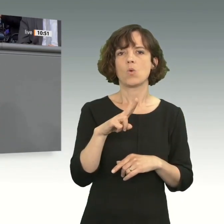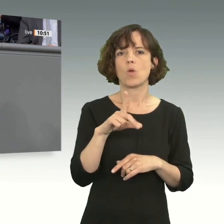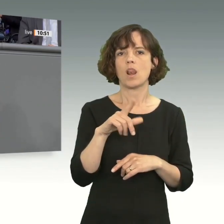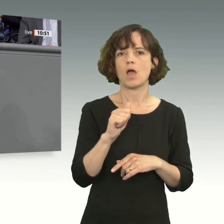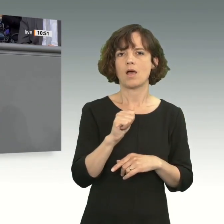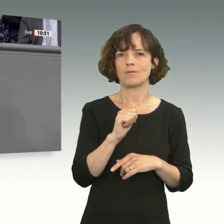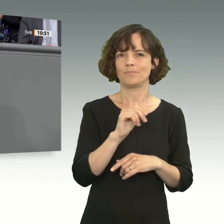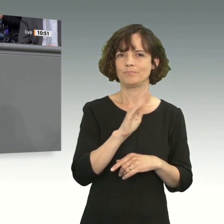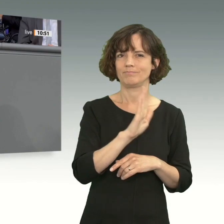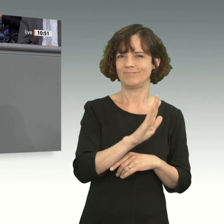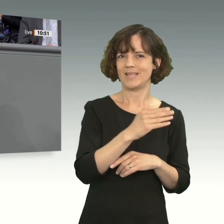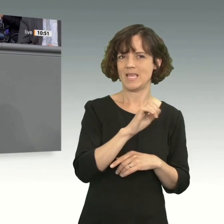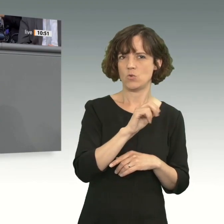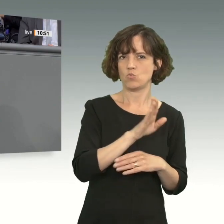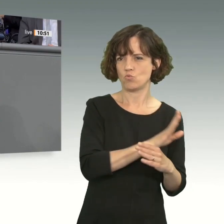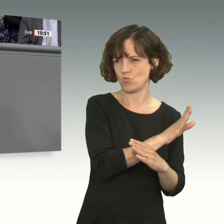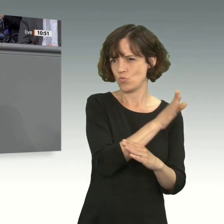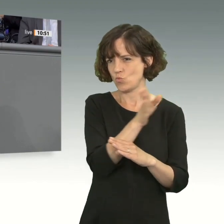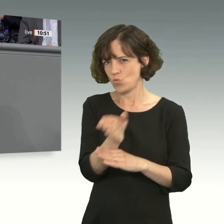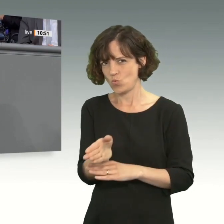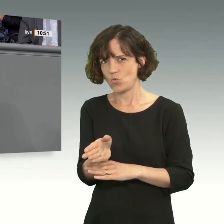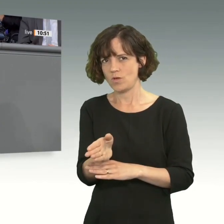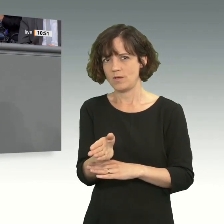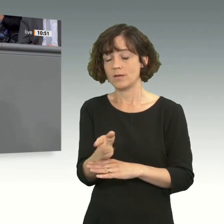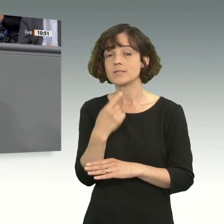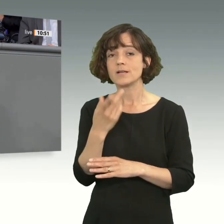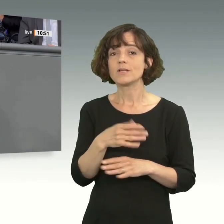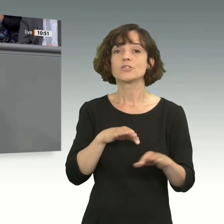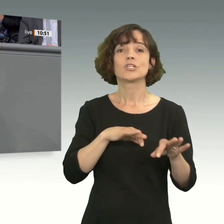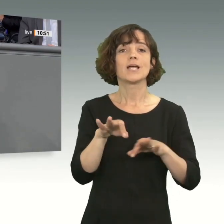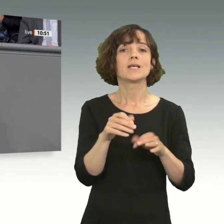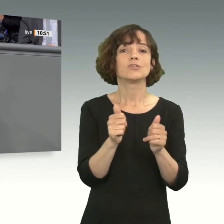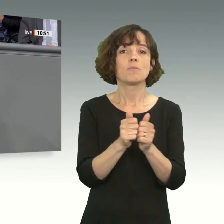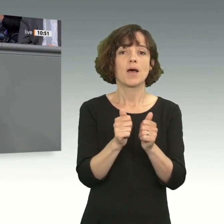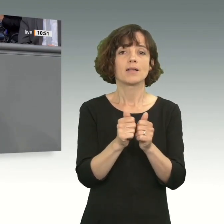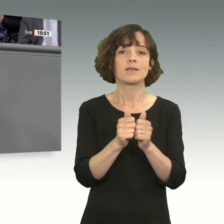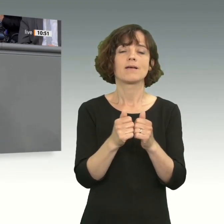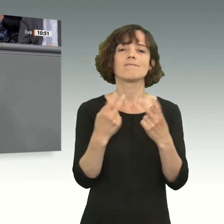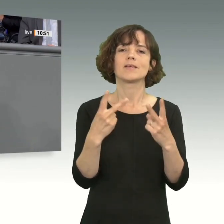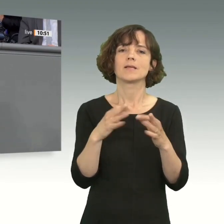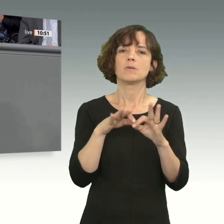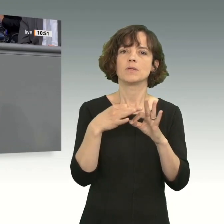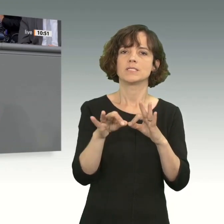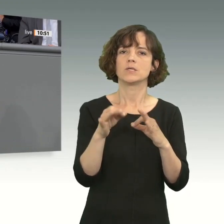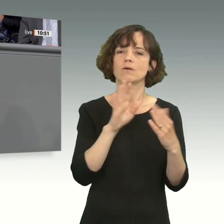seinem EU-Besuch Folgendes gesagt. Ich zitiere, strategische Partner sollen eine Beziehung des gegenseitigen Vertrauens haben,